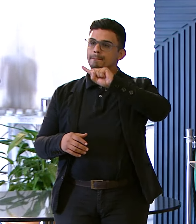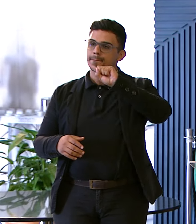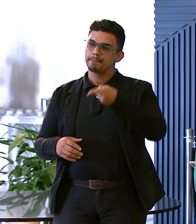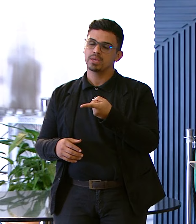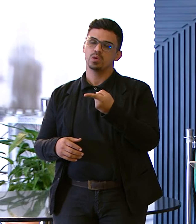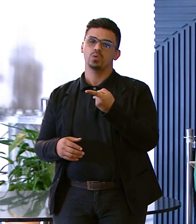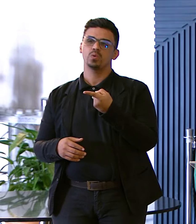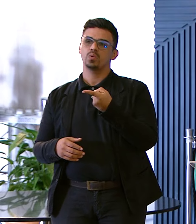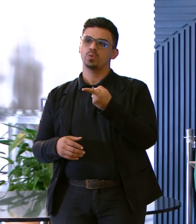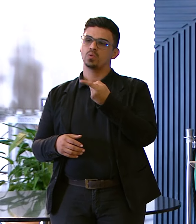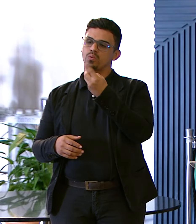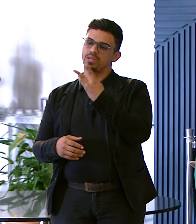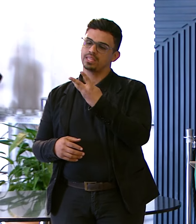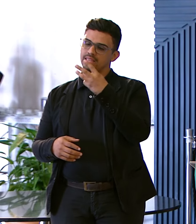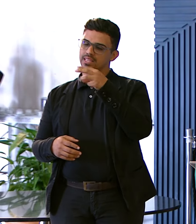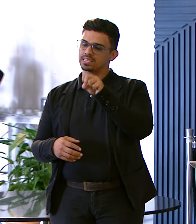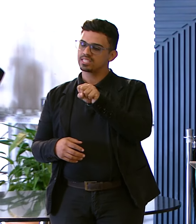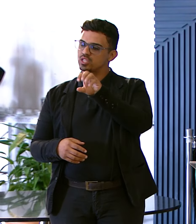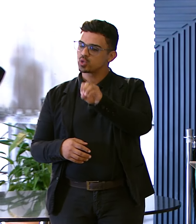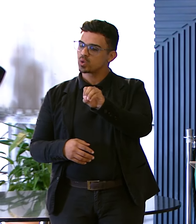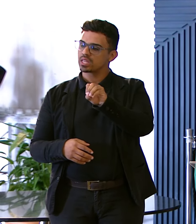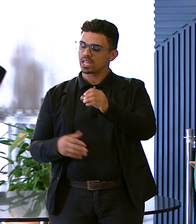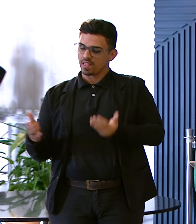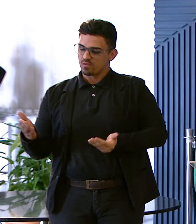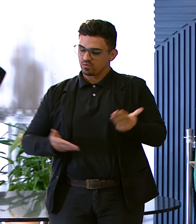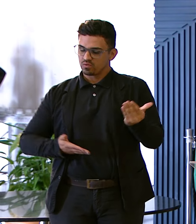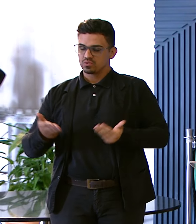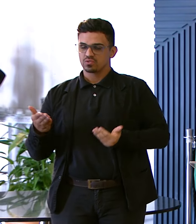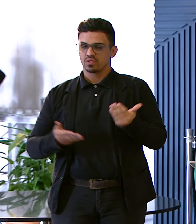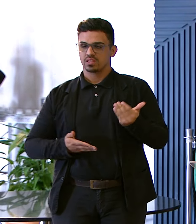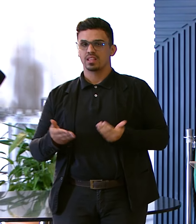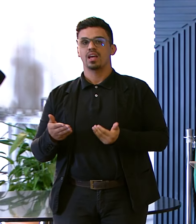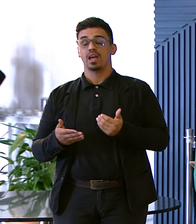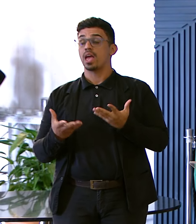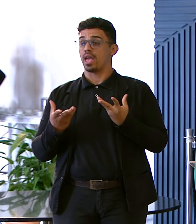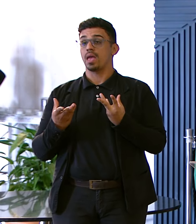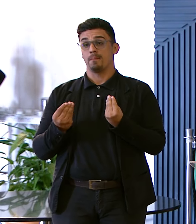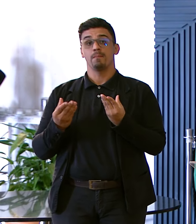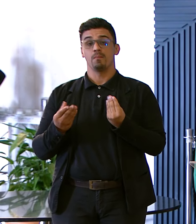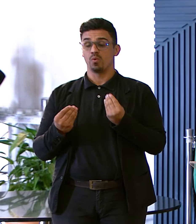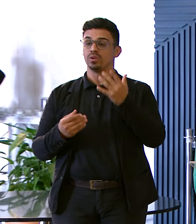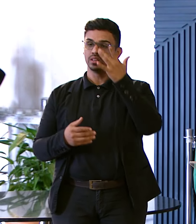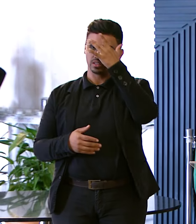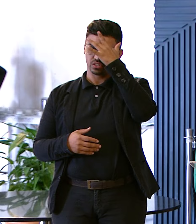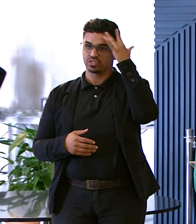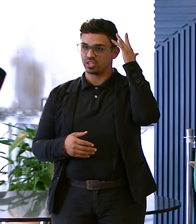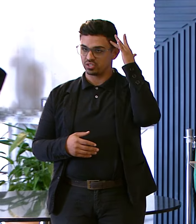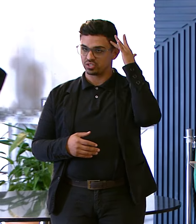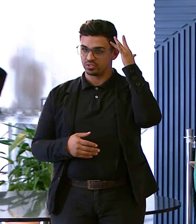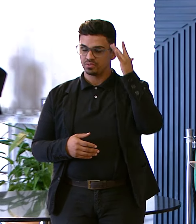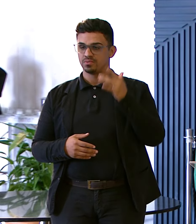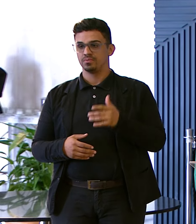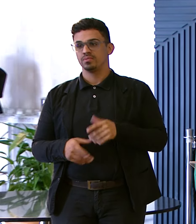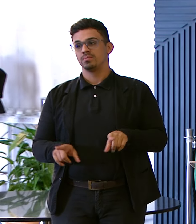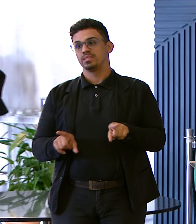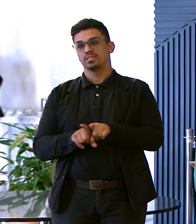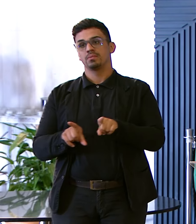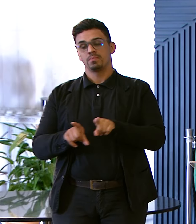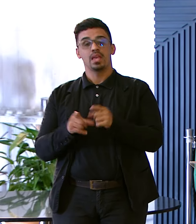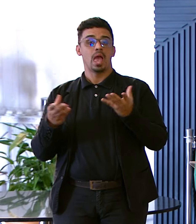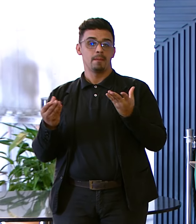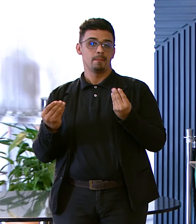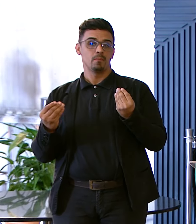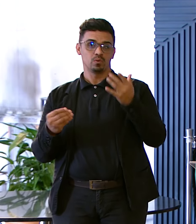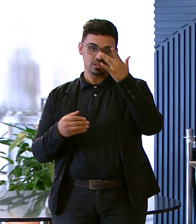.380 Funcionários É o nosso rodízio É muita gente Mas também É muita gente